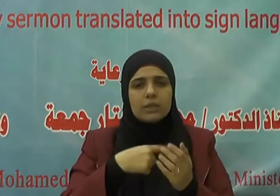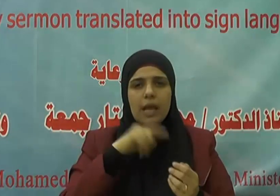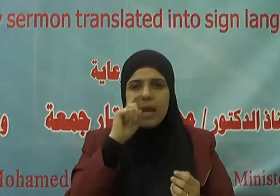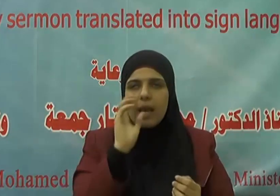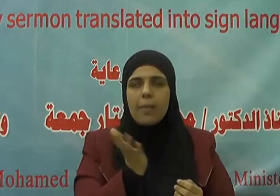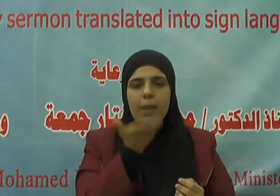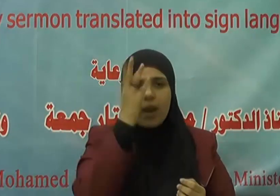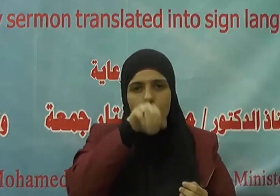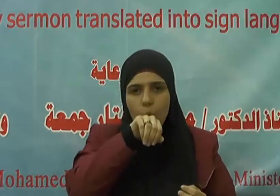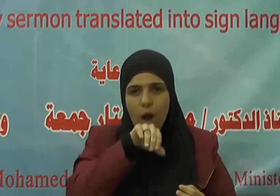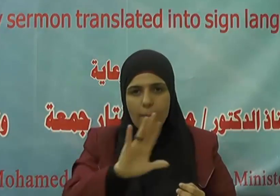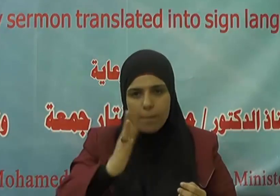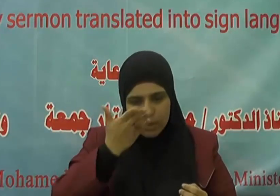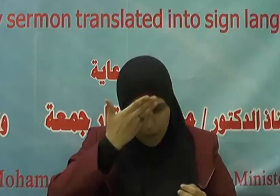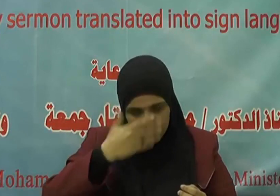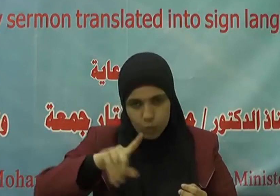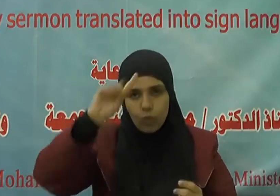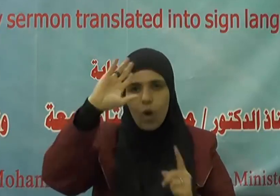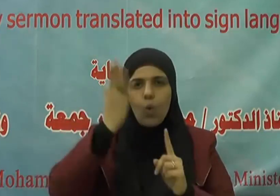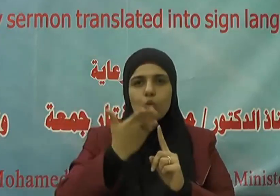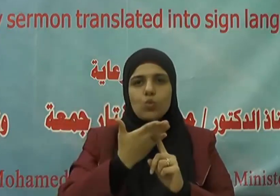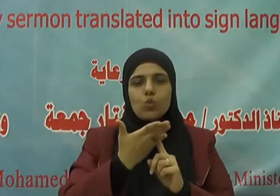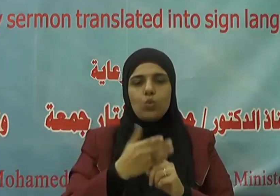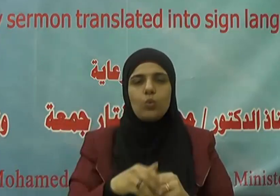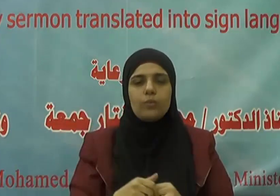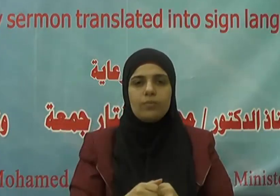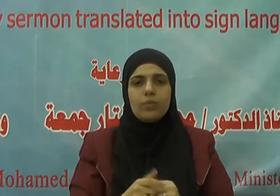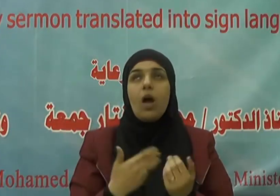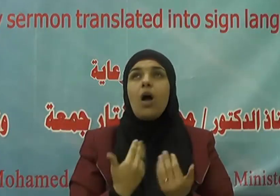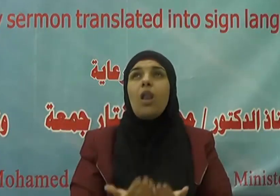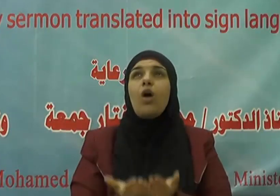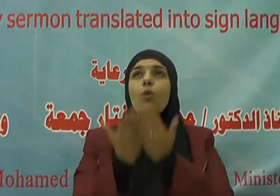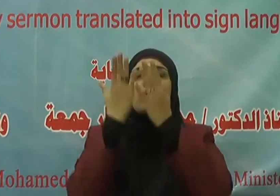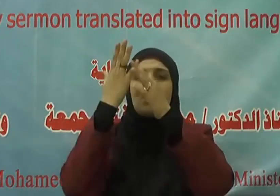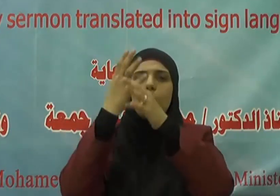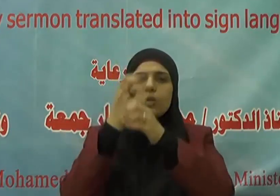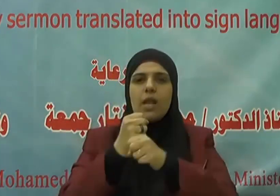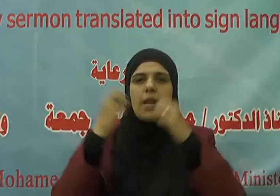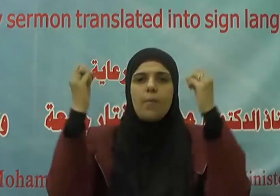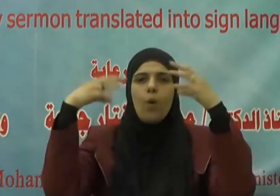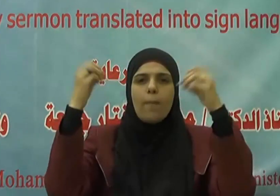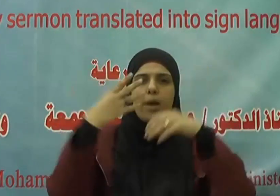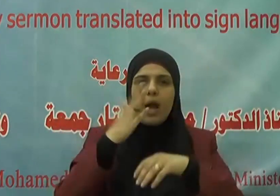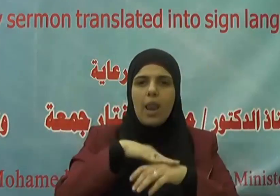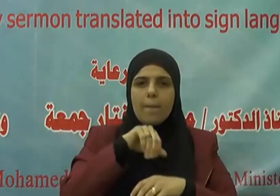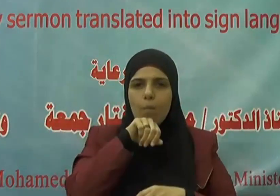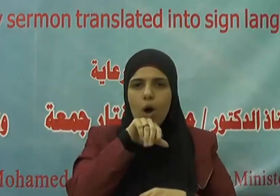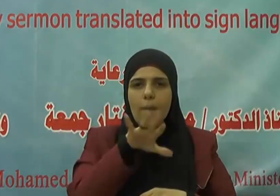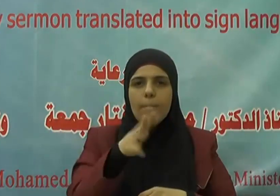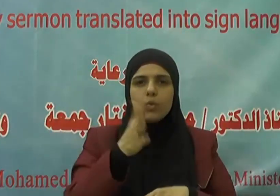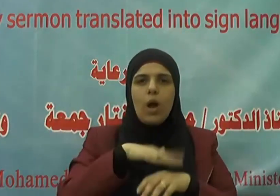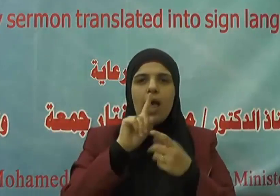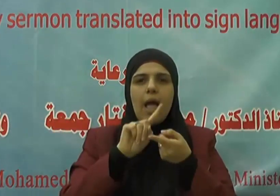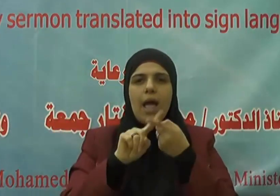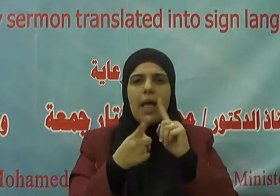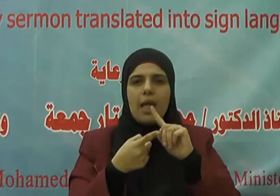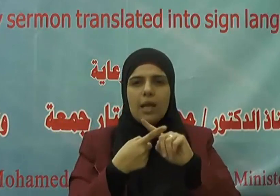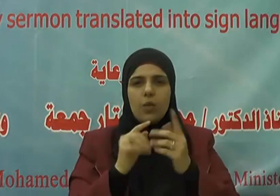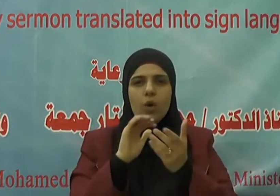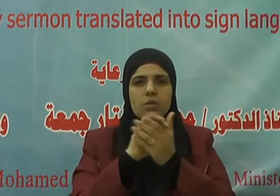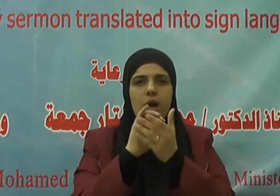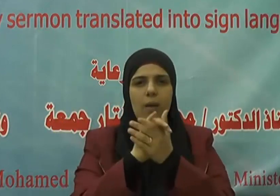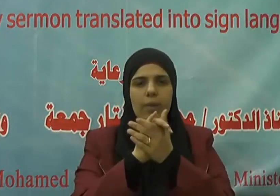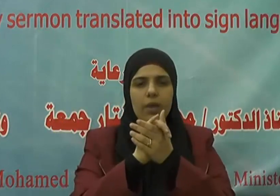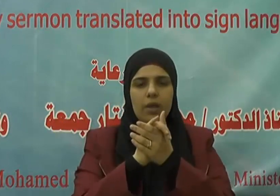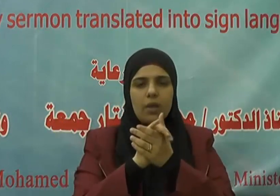ونبينا محمد عبده ورسوله اللهم صلي وسلم وبارك عليه وعلى آله